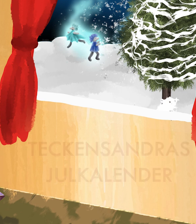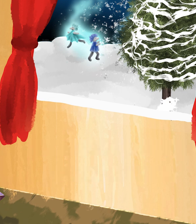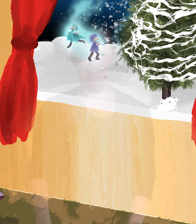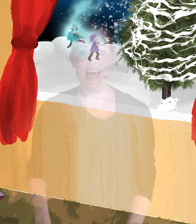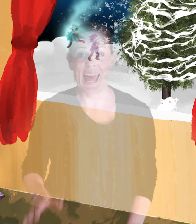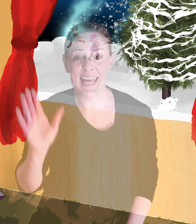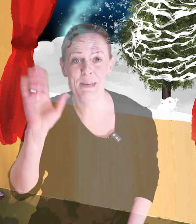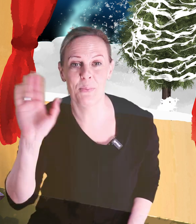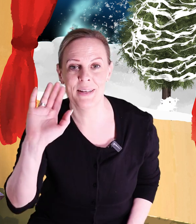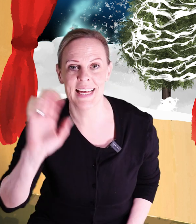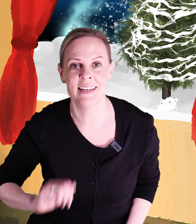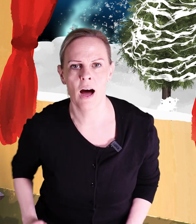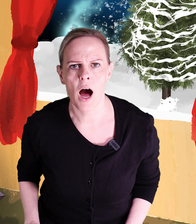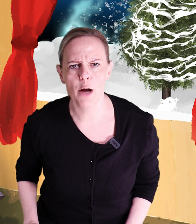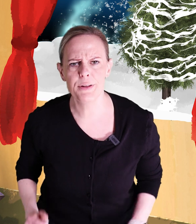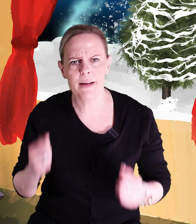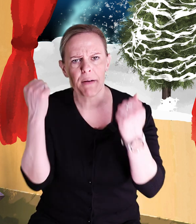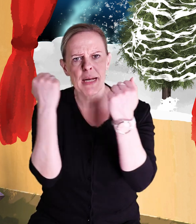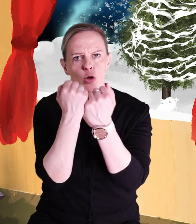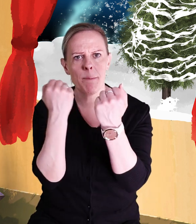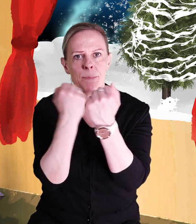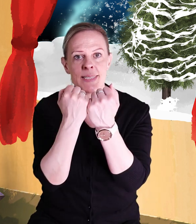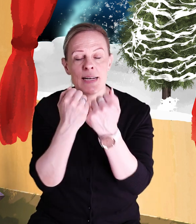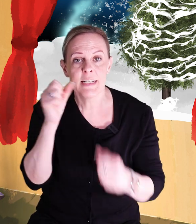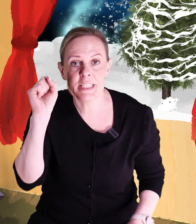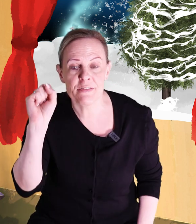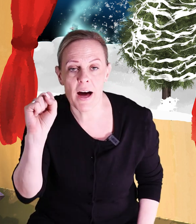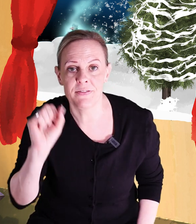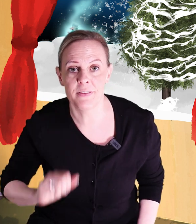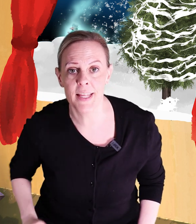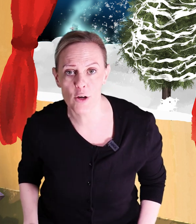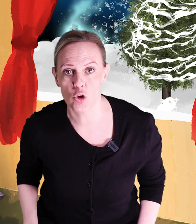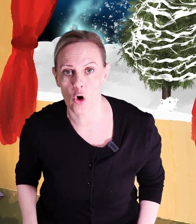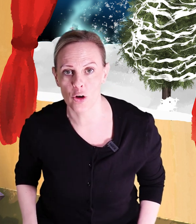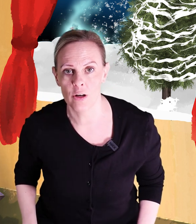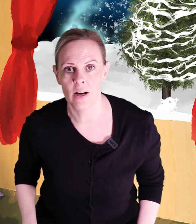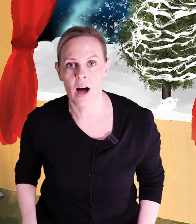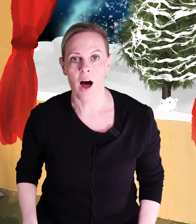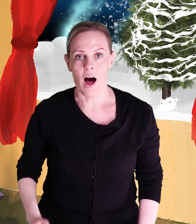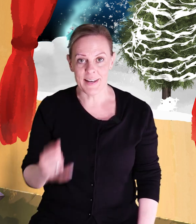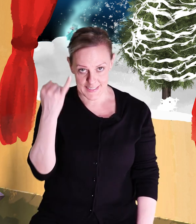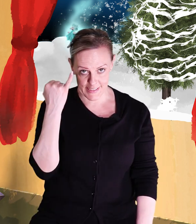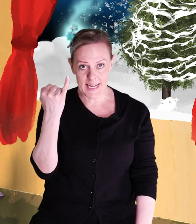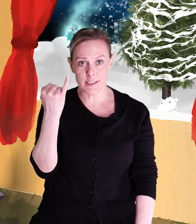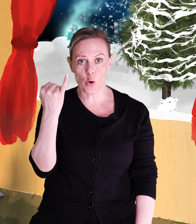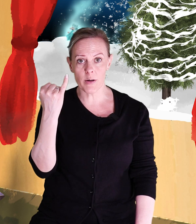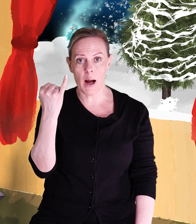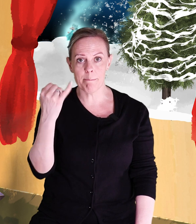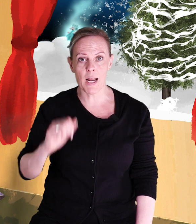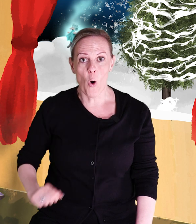Svante Hej på dig! Har du träffat min kompis Svante någon gång? Han är sex år gammal